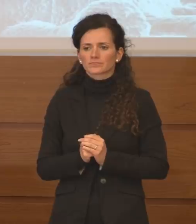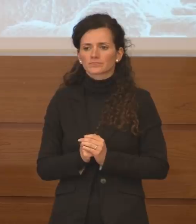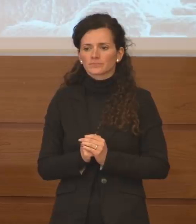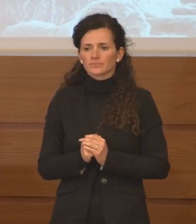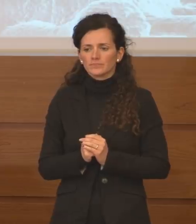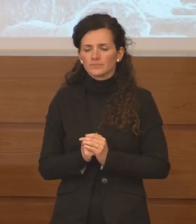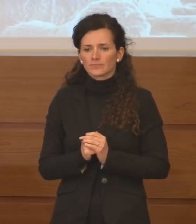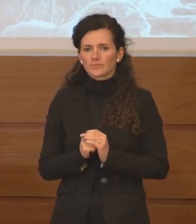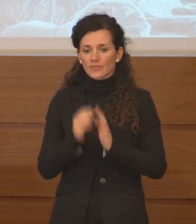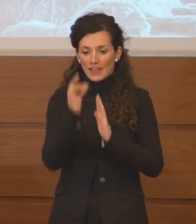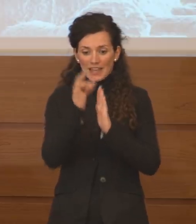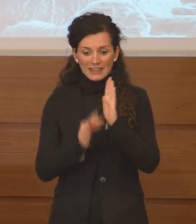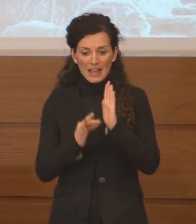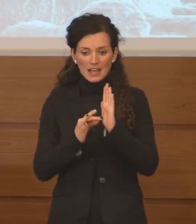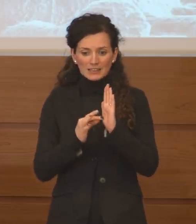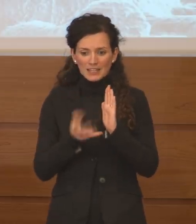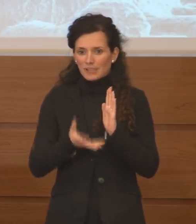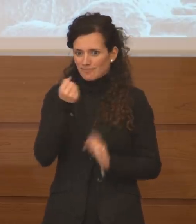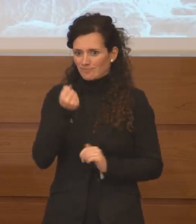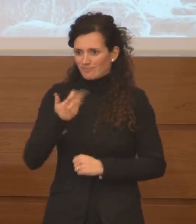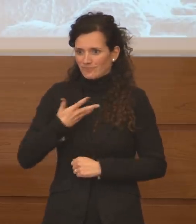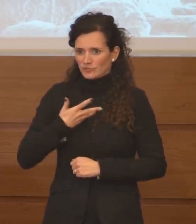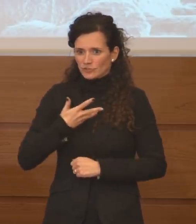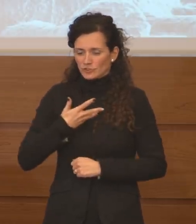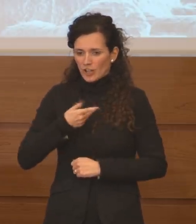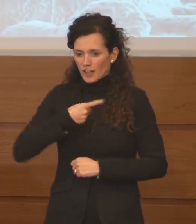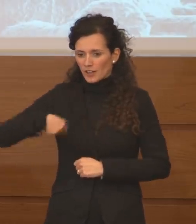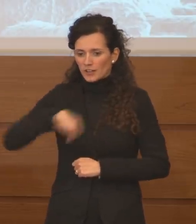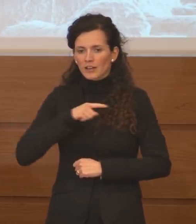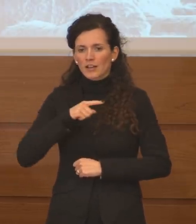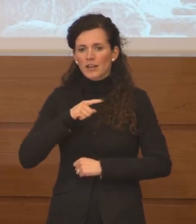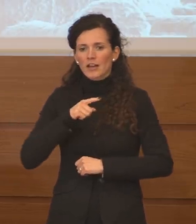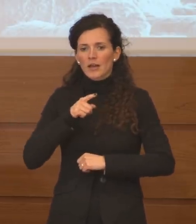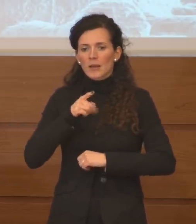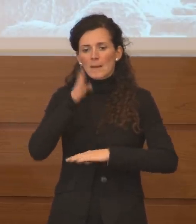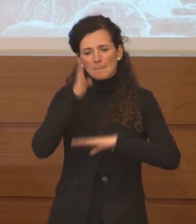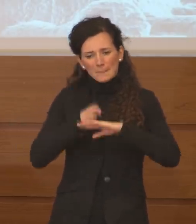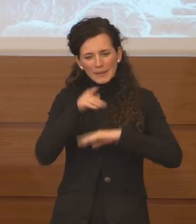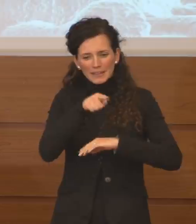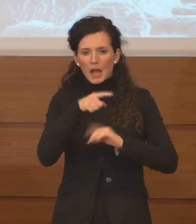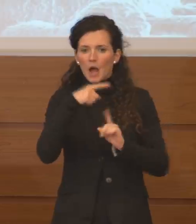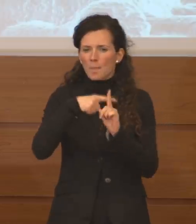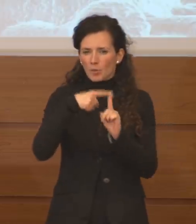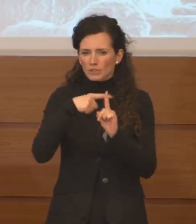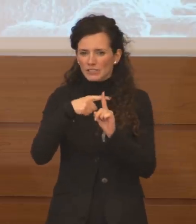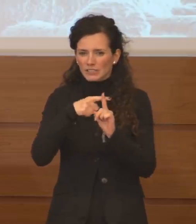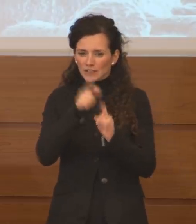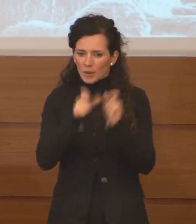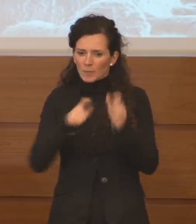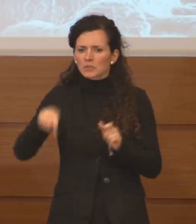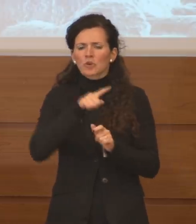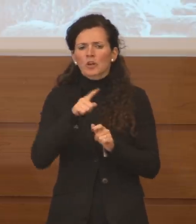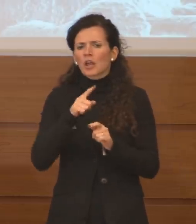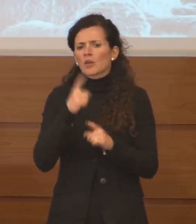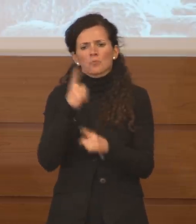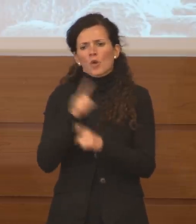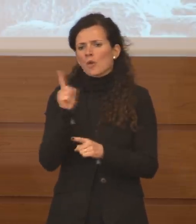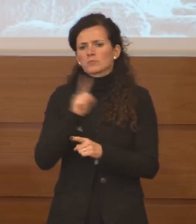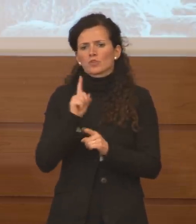sui dati che noi disponiamo, oltre la metà dei positivi non hanno bisogno di cure ospedaliere